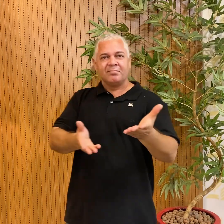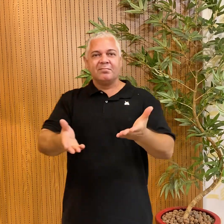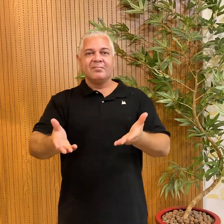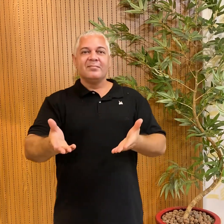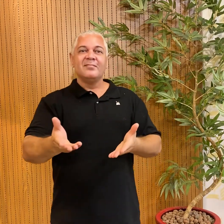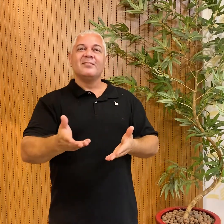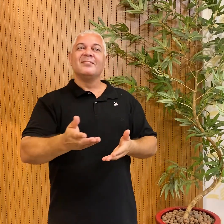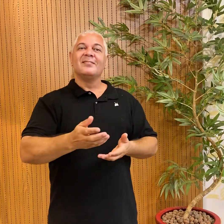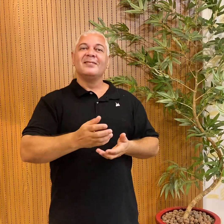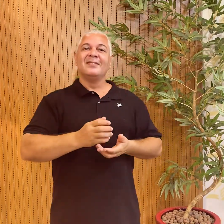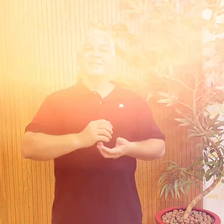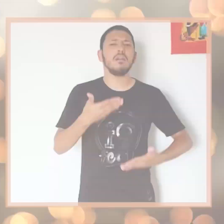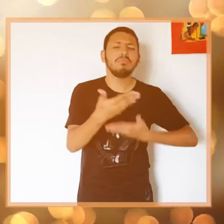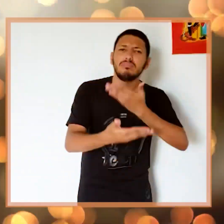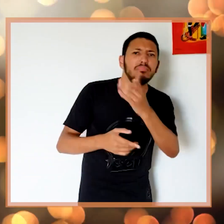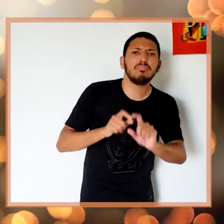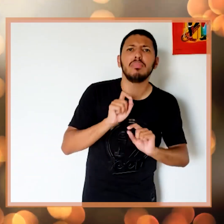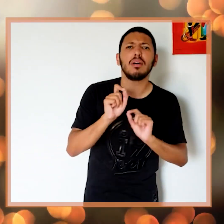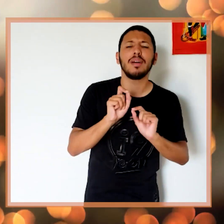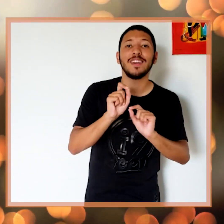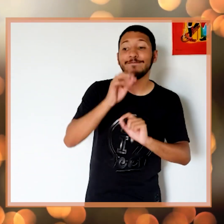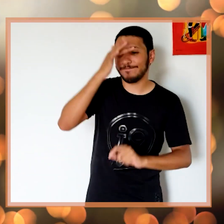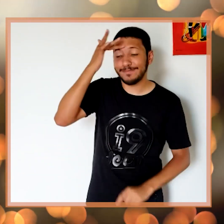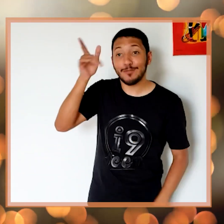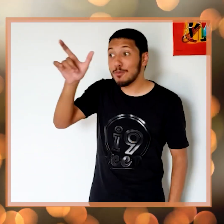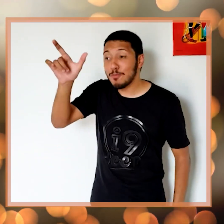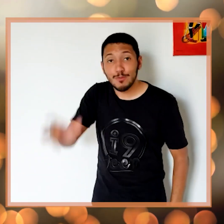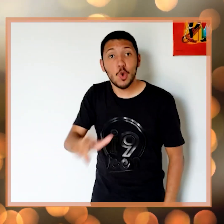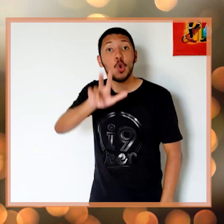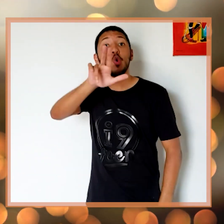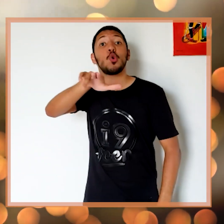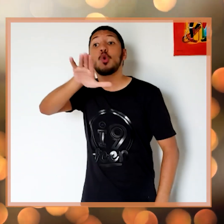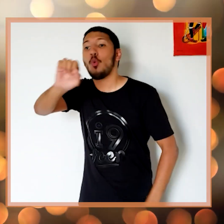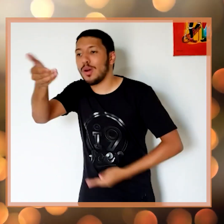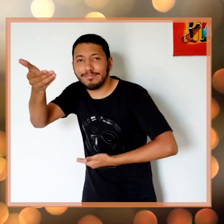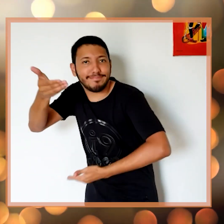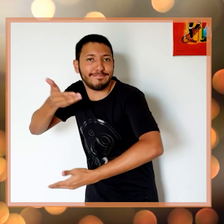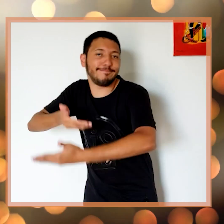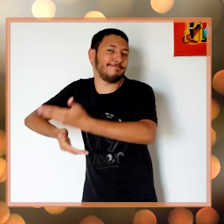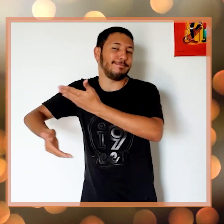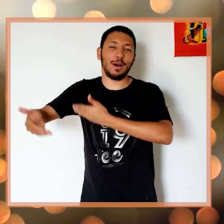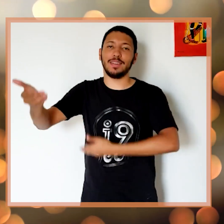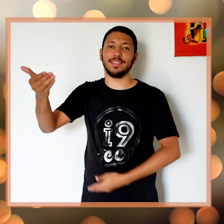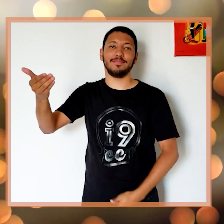a quem jamais poderá lhe retribuir.